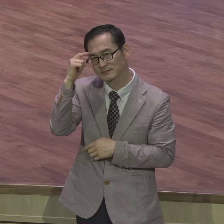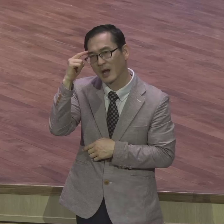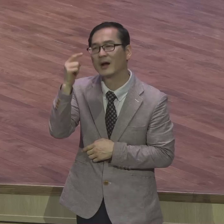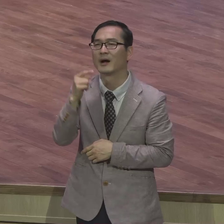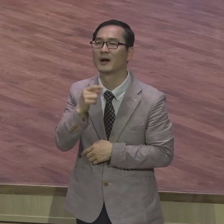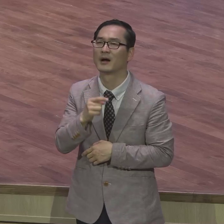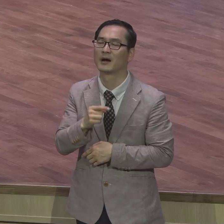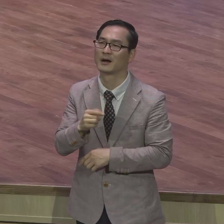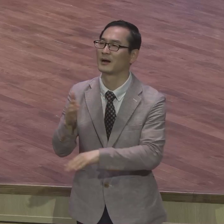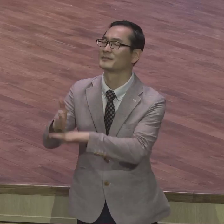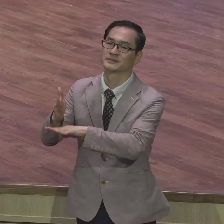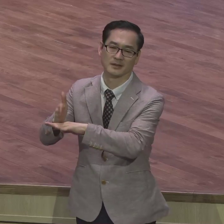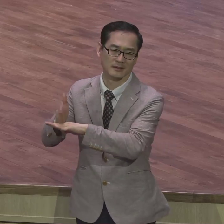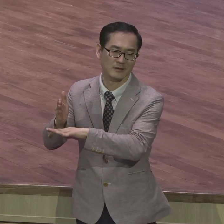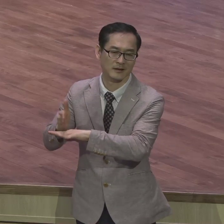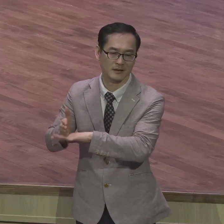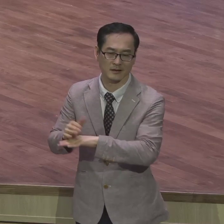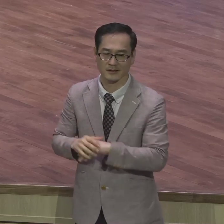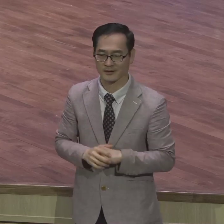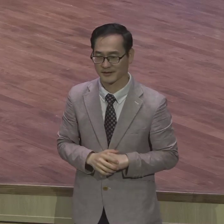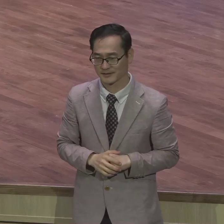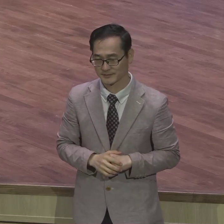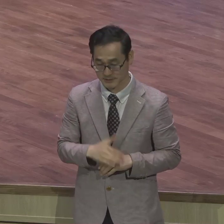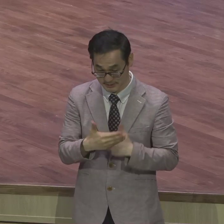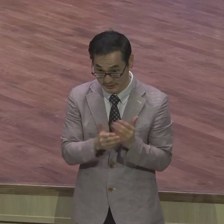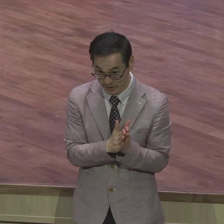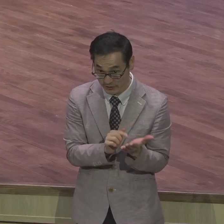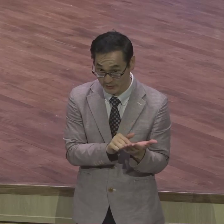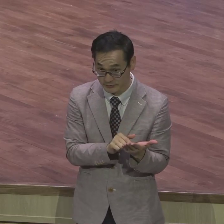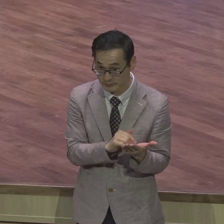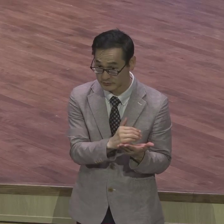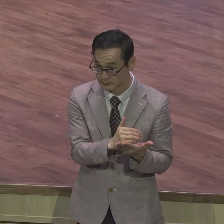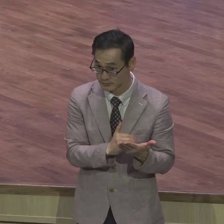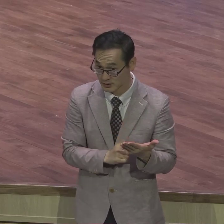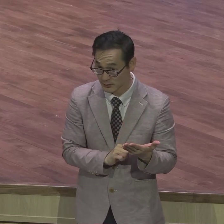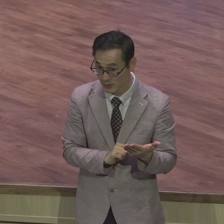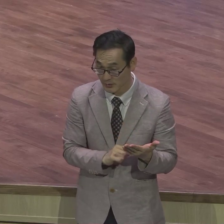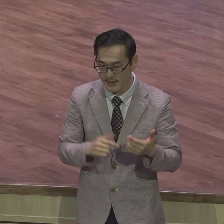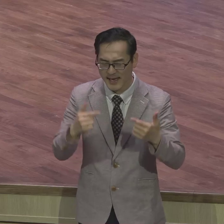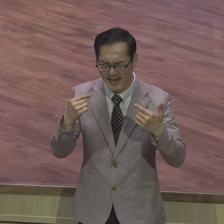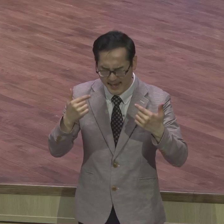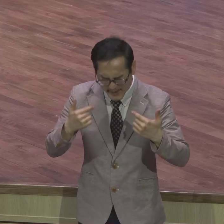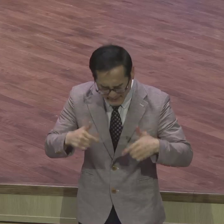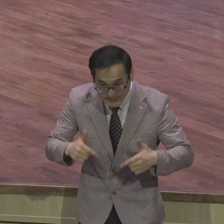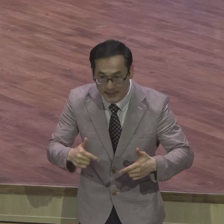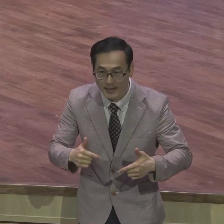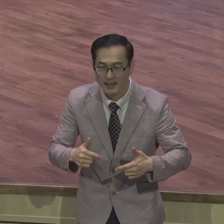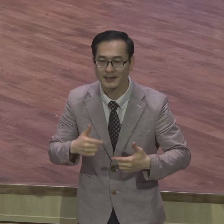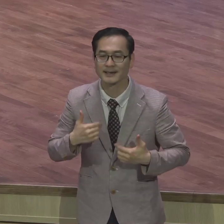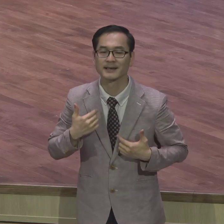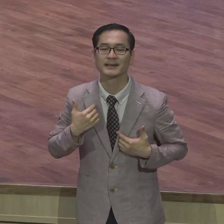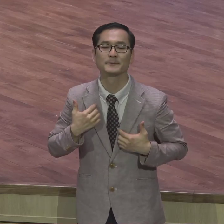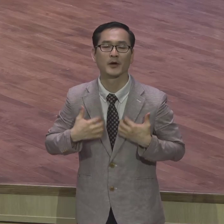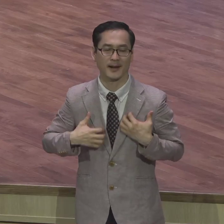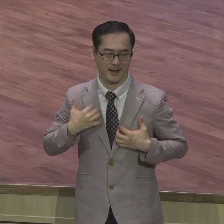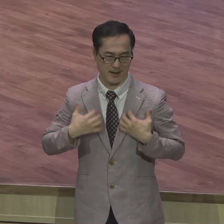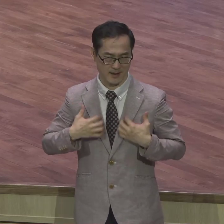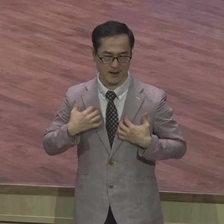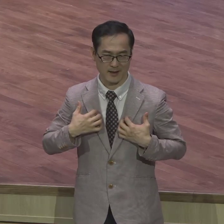성경은 우리에게 뭐라고 말합니까 항상 기뻐해라 범사에